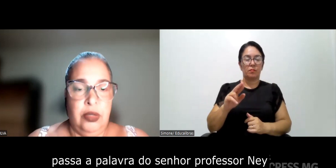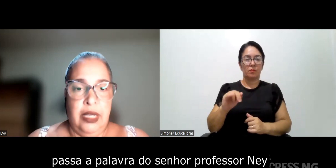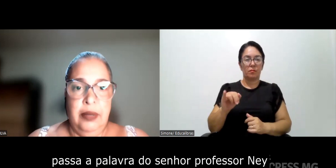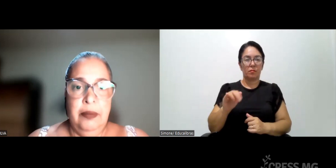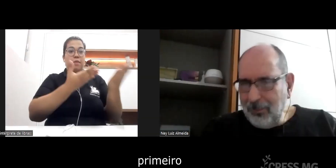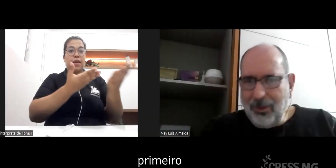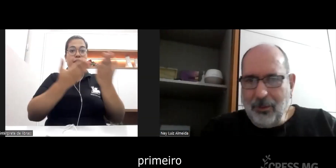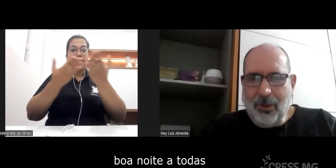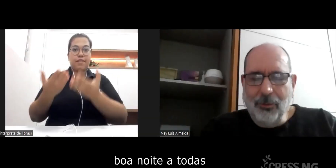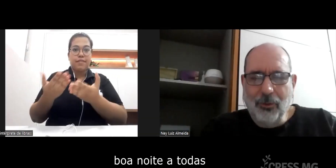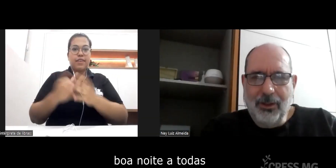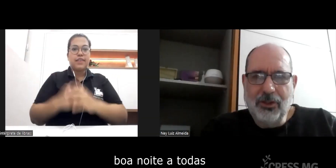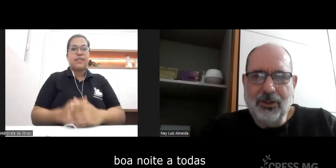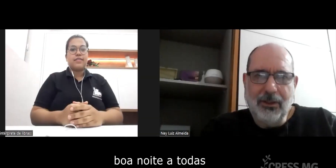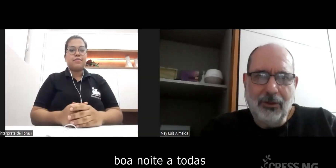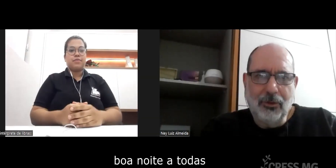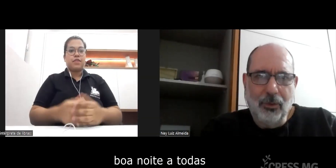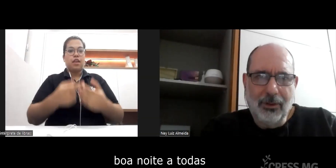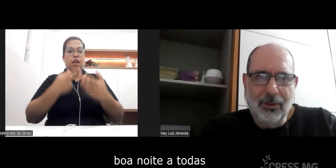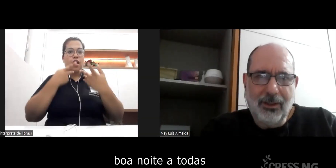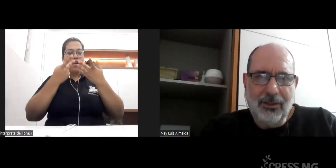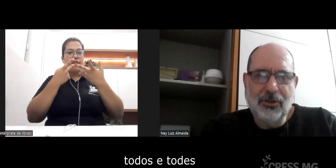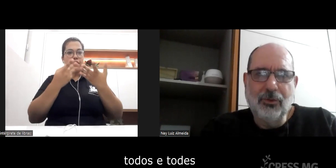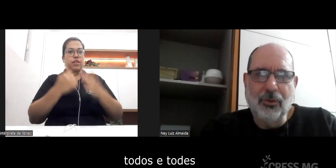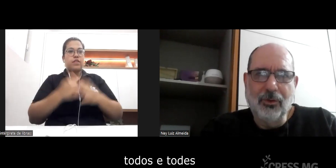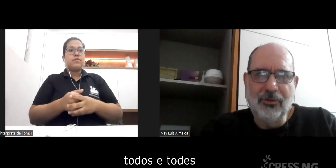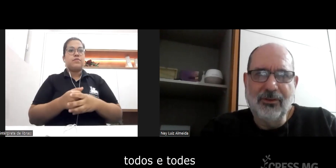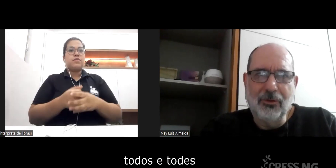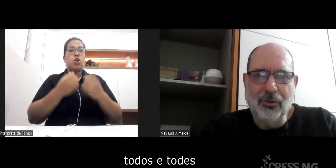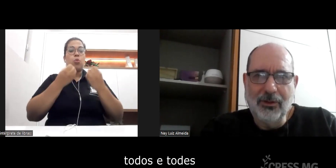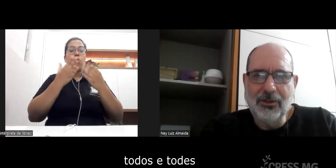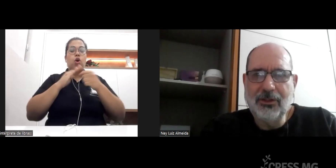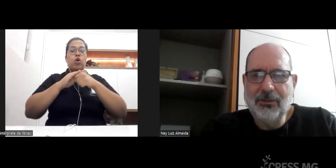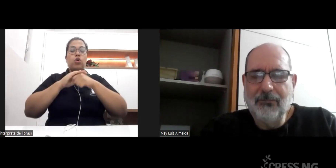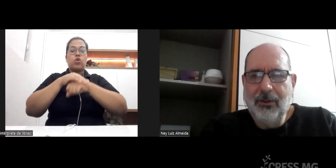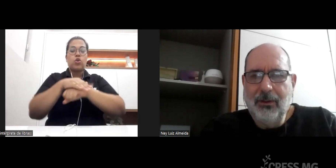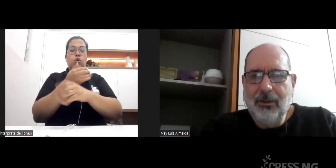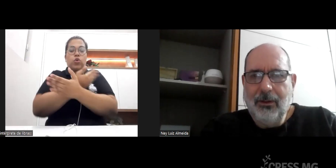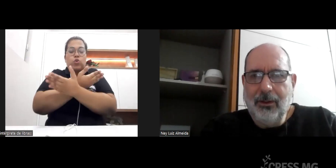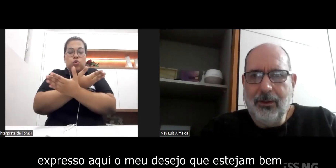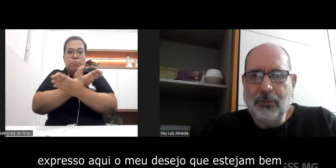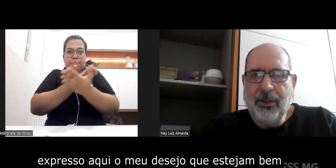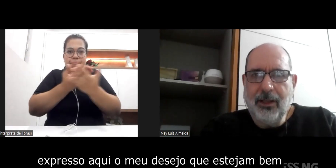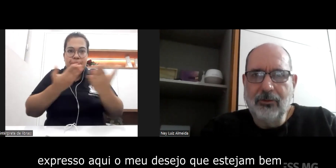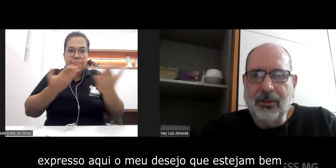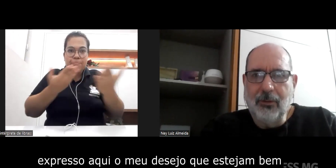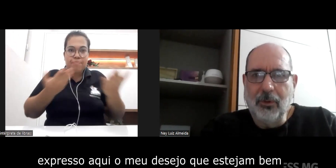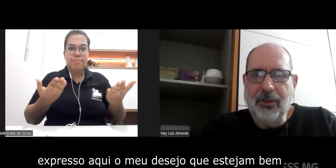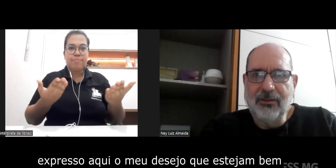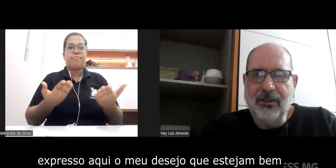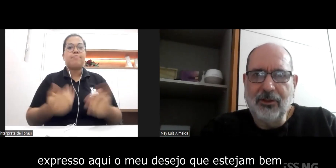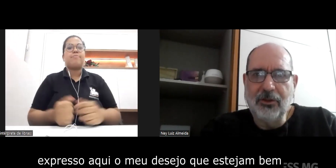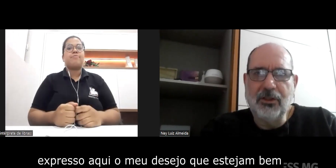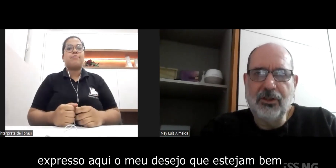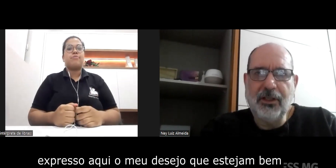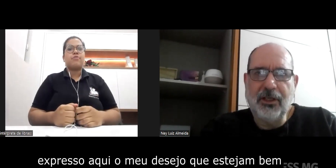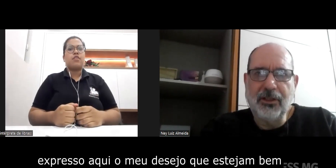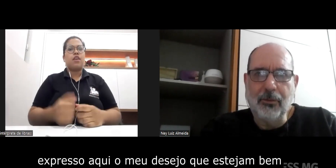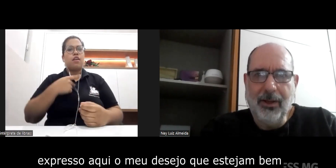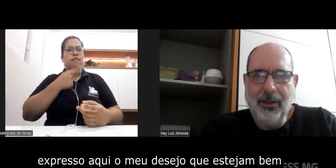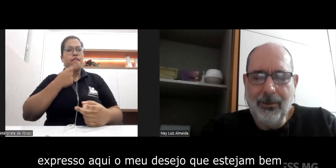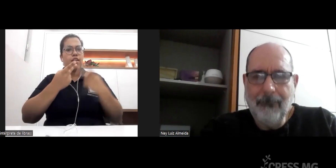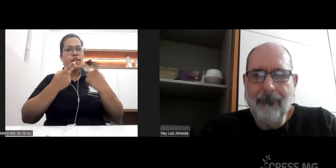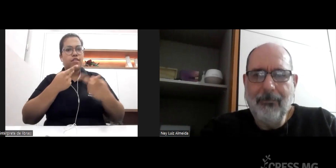professor Ney. Primeiro, boa noite a todas, todos e todes. Eu expresso aqui o meu desejo que